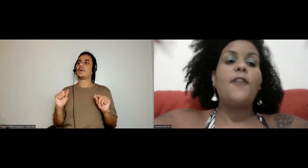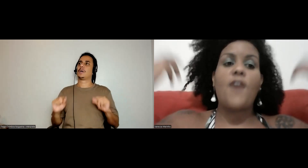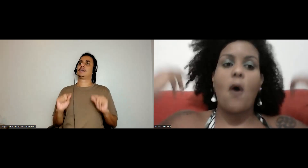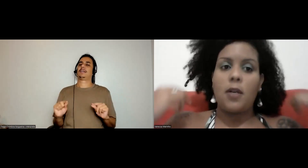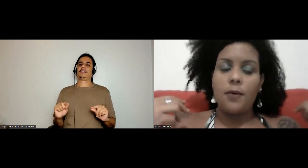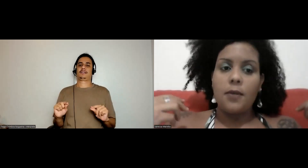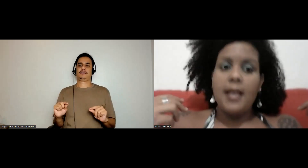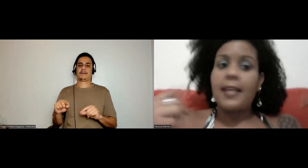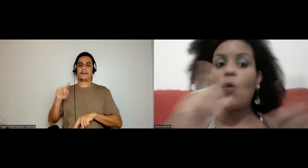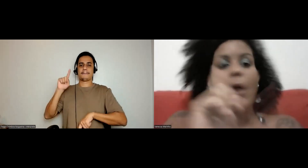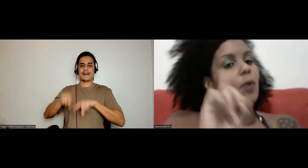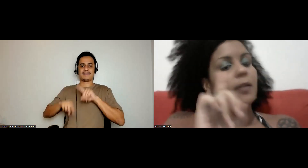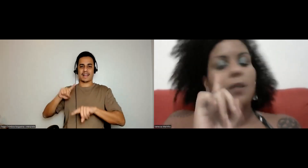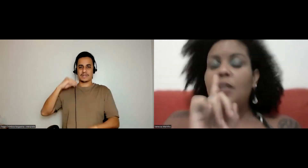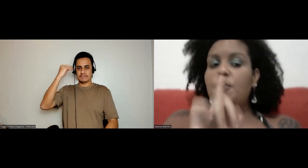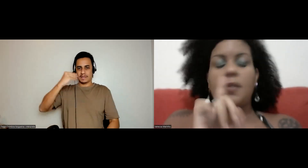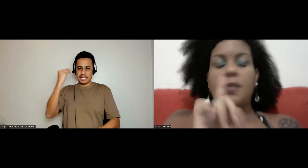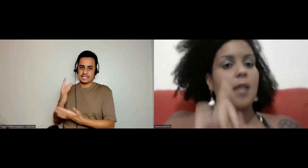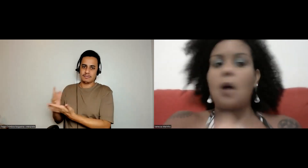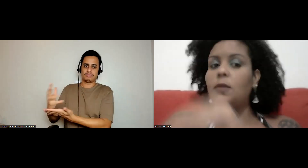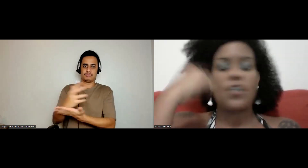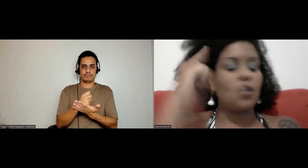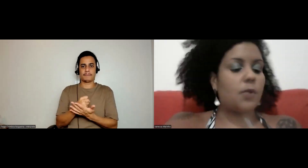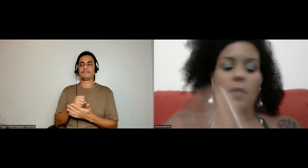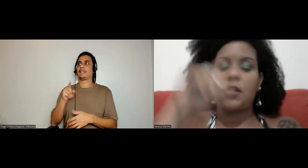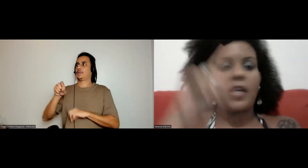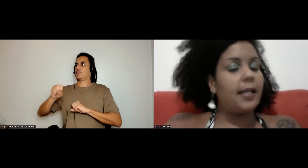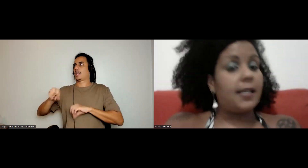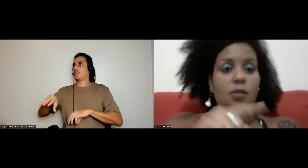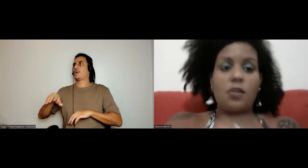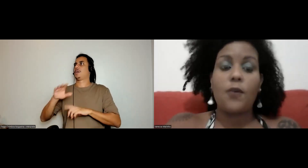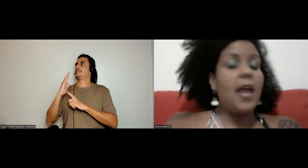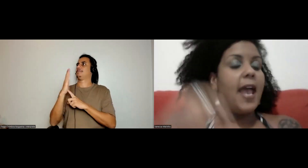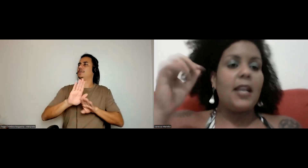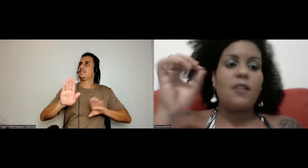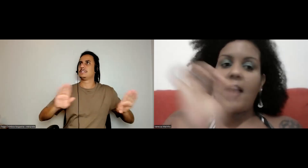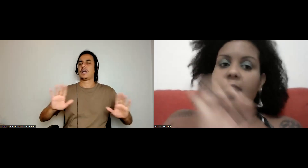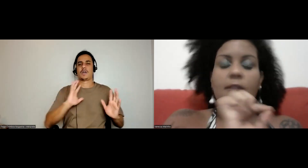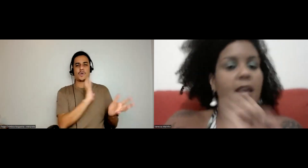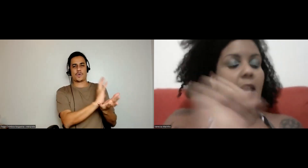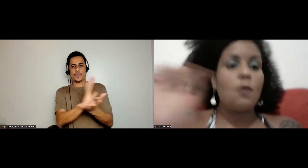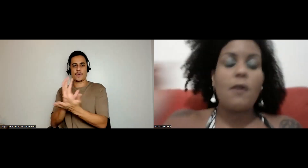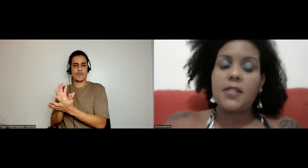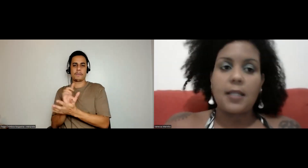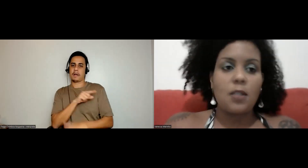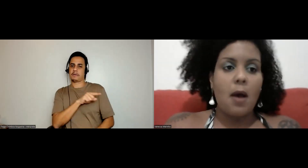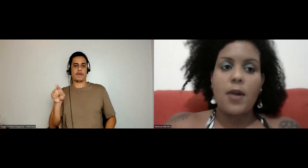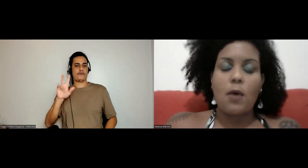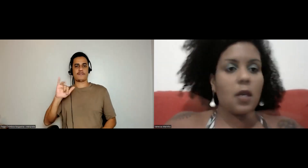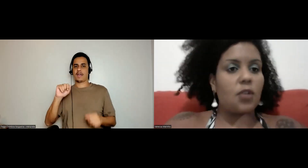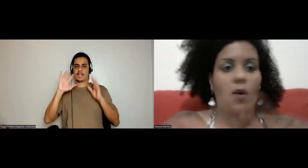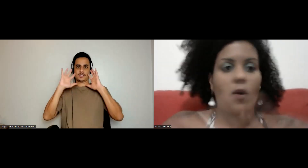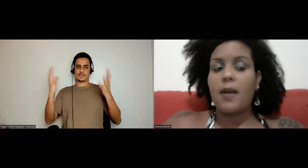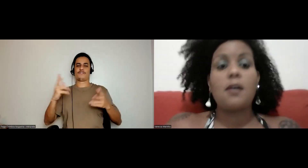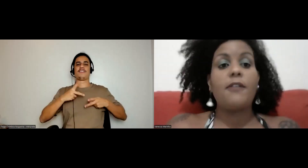portfólio que o educador da exposição, seja do museu, seja da galeria, seja de fogo, ele não vai resolver em uma visita de uma